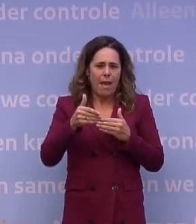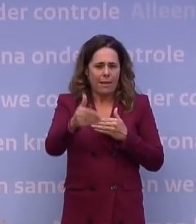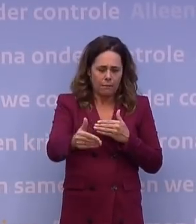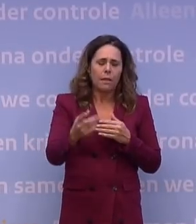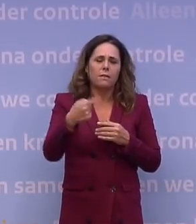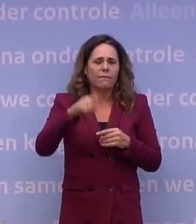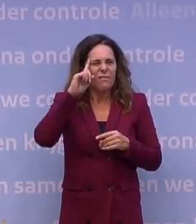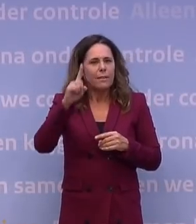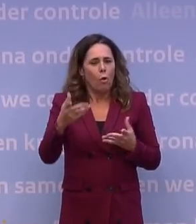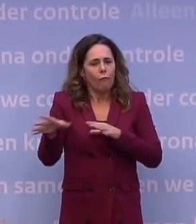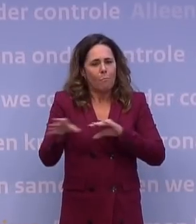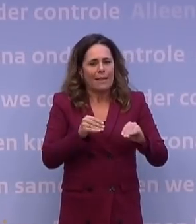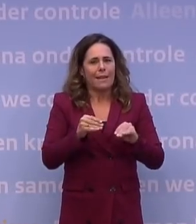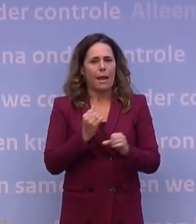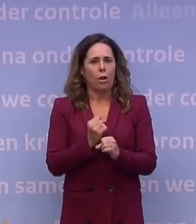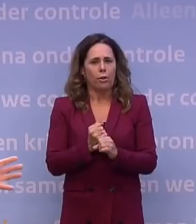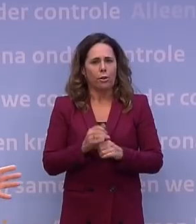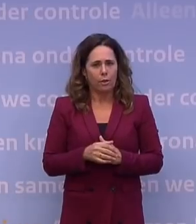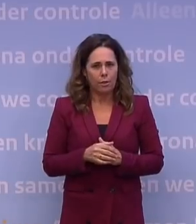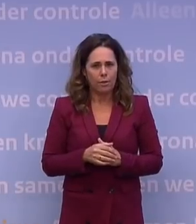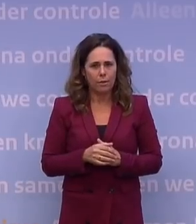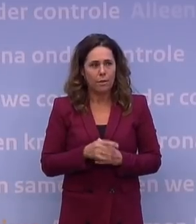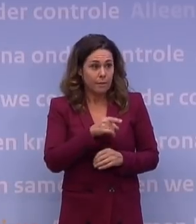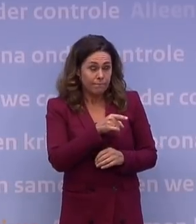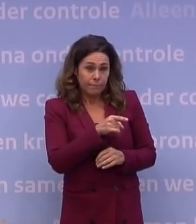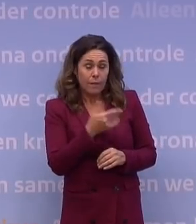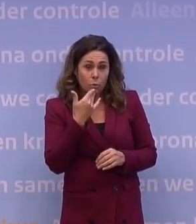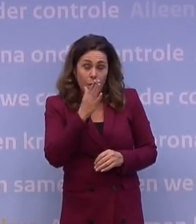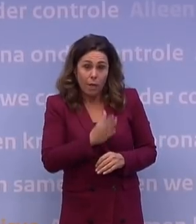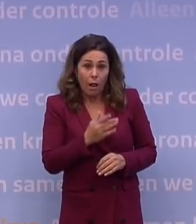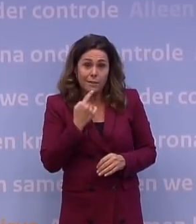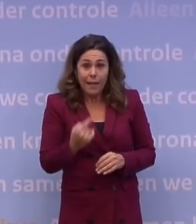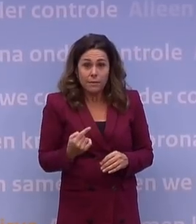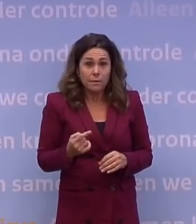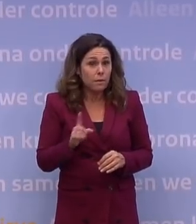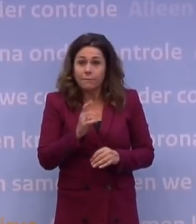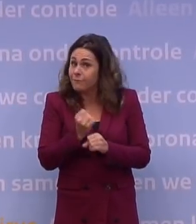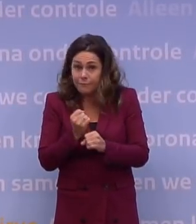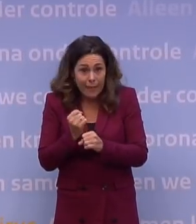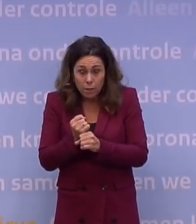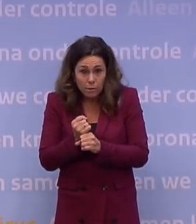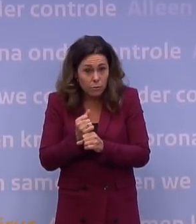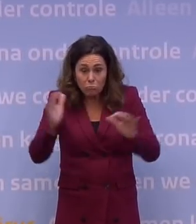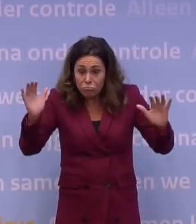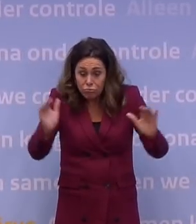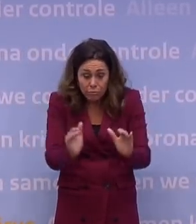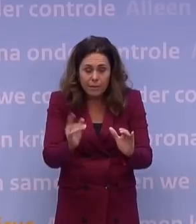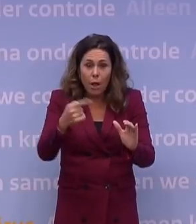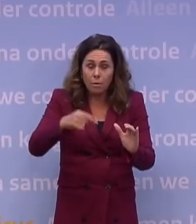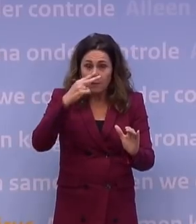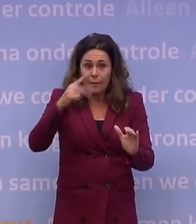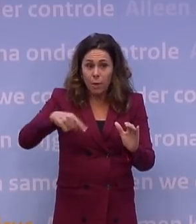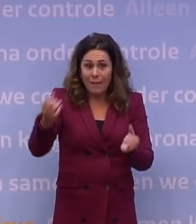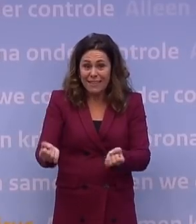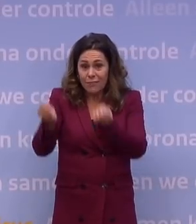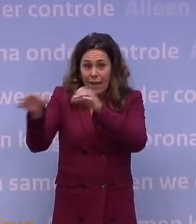weet of het werkt. En als het niet werkt, heeft Hugo ook net gezegd, Hugo de Jonge, dan kan het niet anders dan dat we kijken naar nog zwaardere maatregelen.